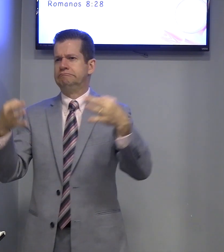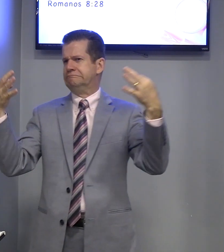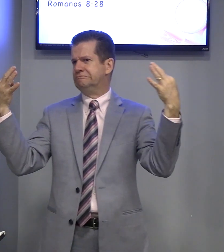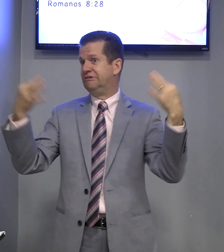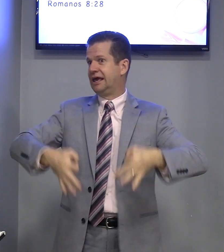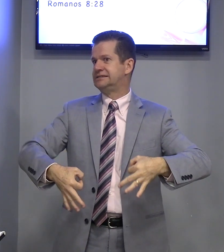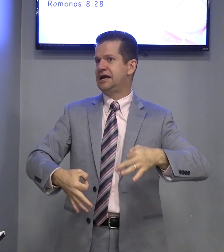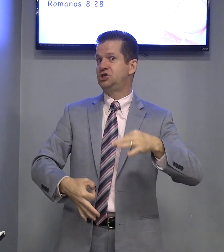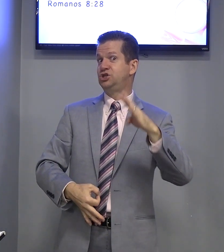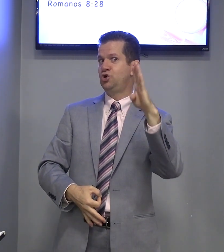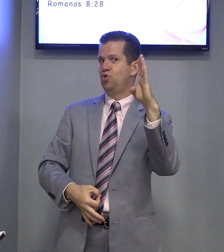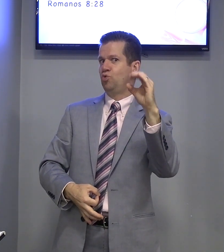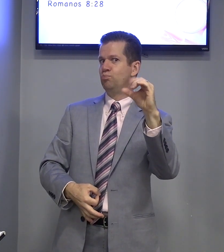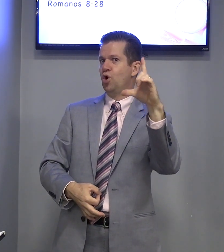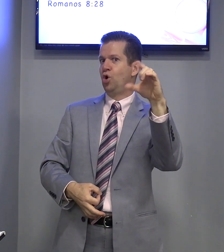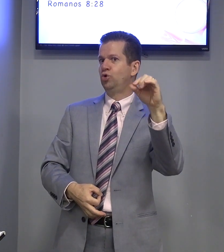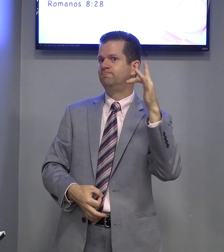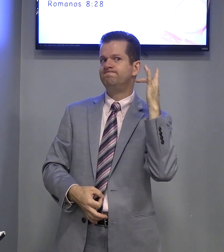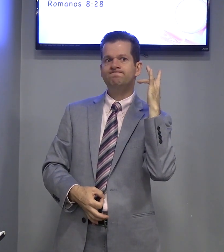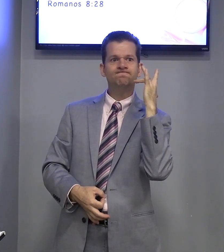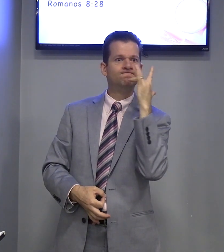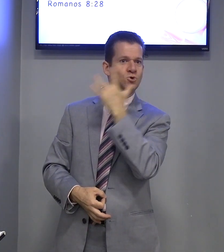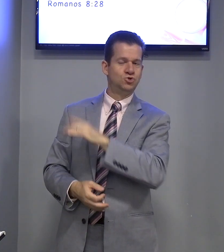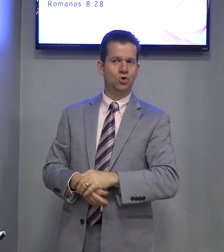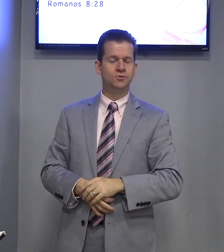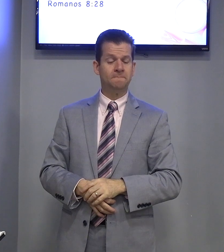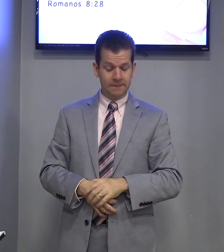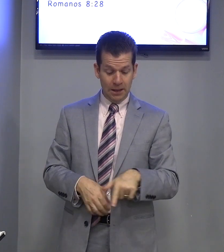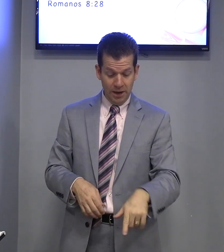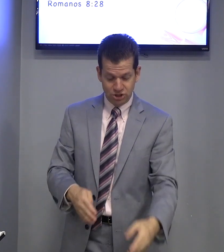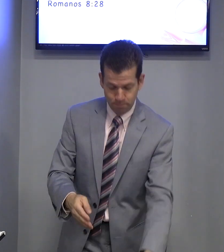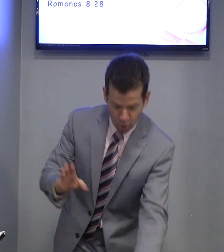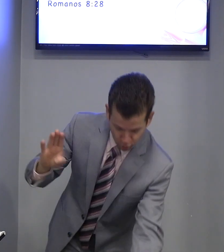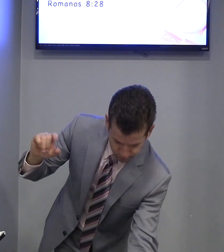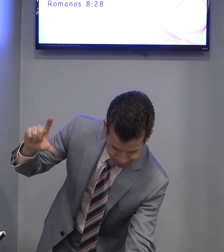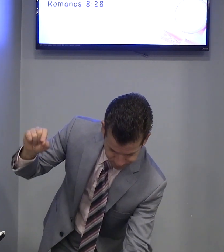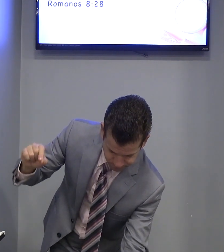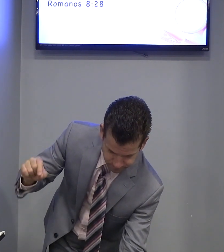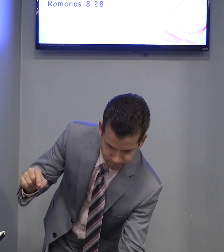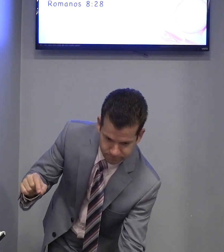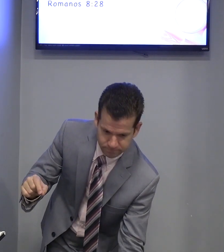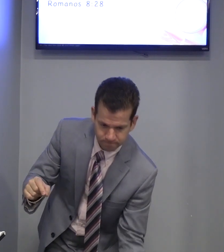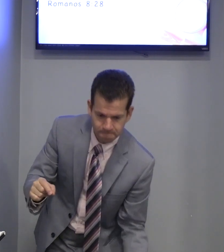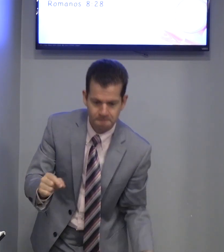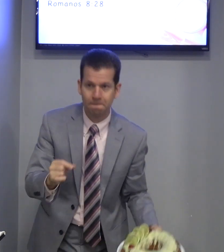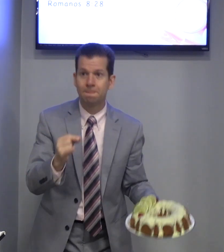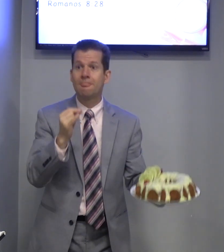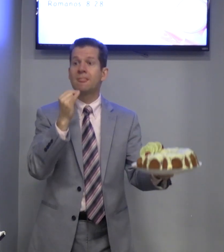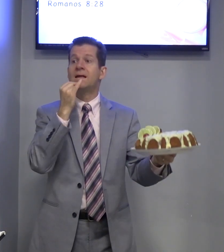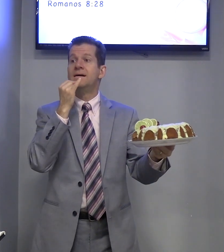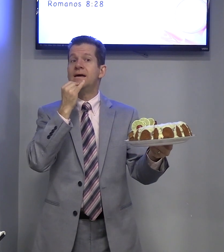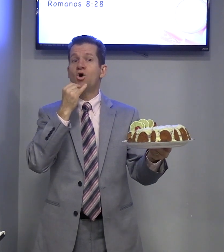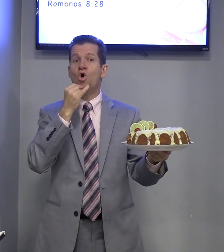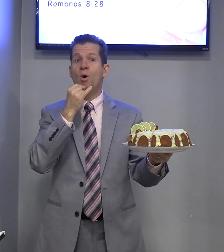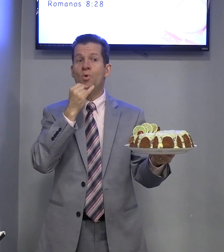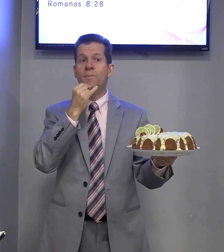ficar certinho, um bolo gostoso. Então, este bolo é como